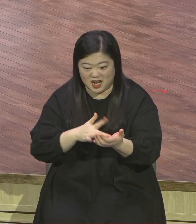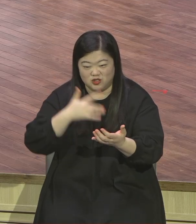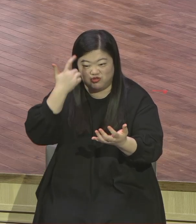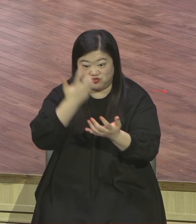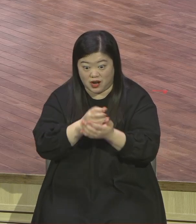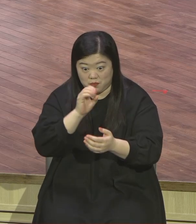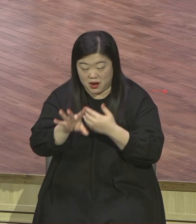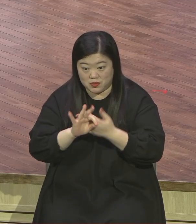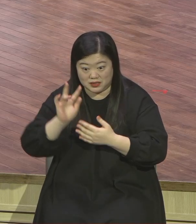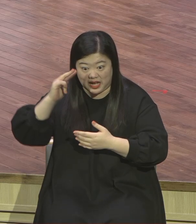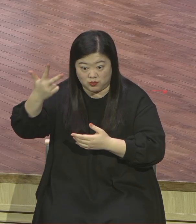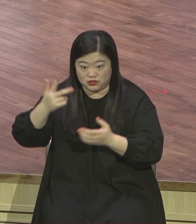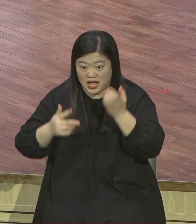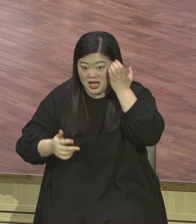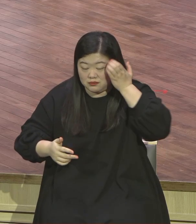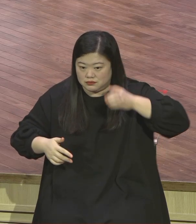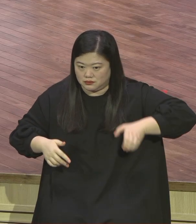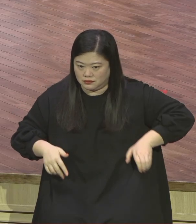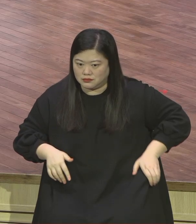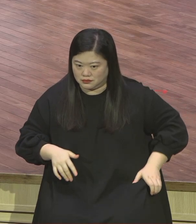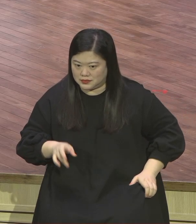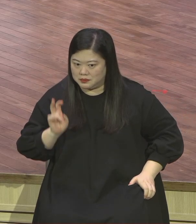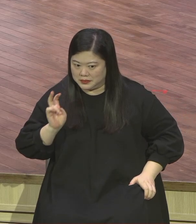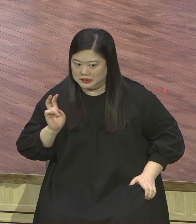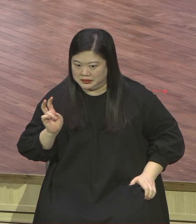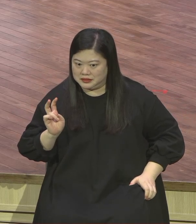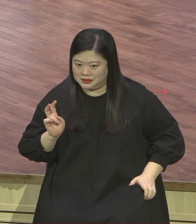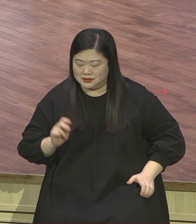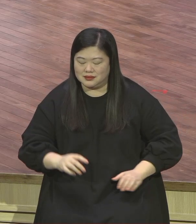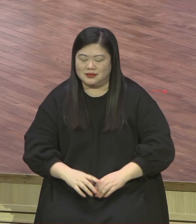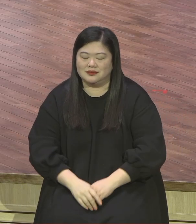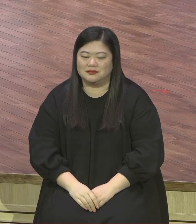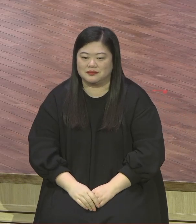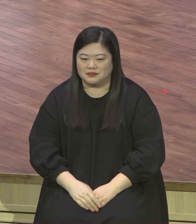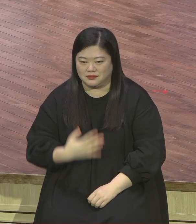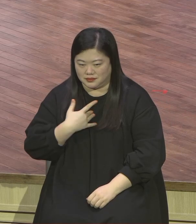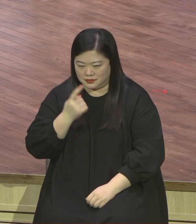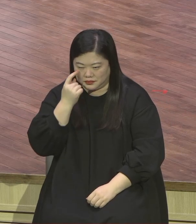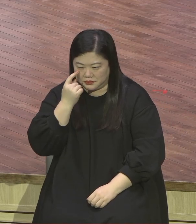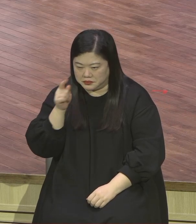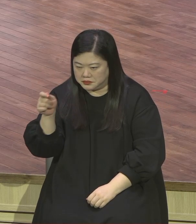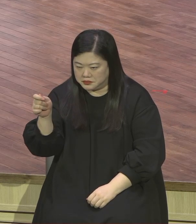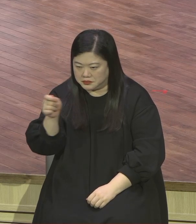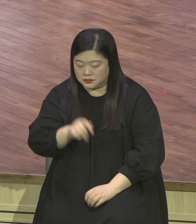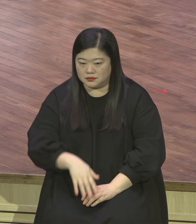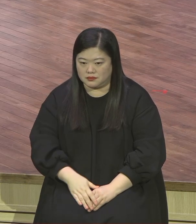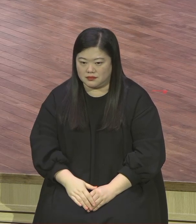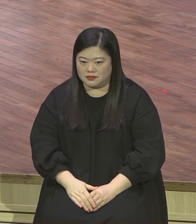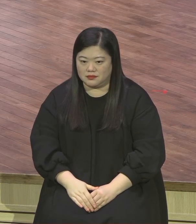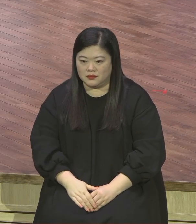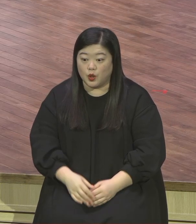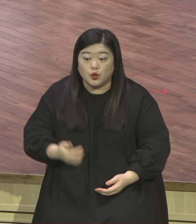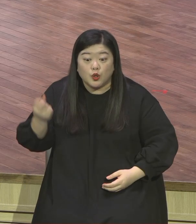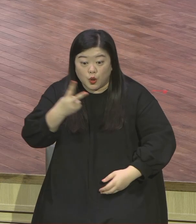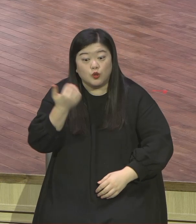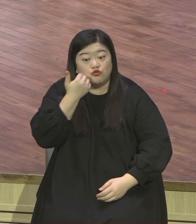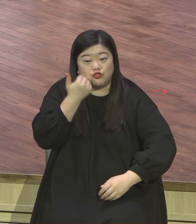제가 다 보고 있었어요. 어떤 분은 앉자마자 예배 내가 나오는